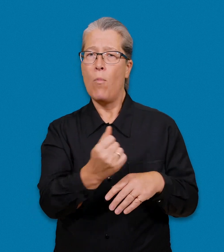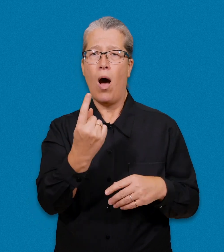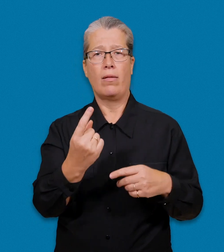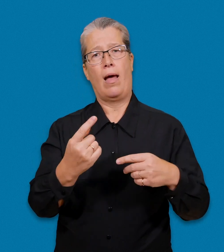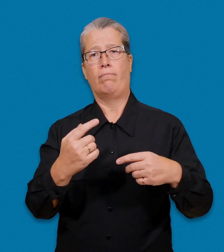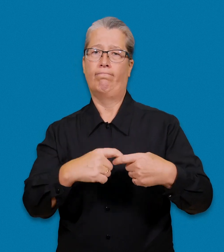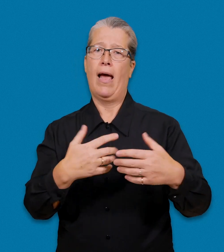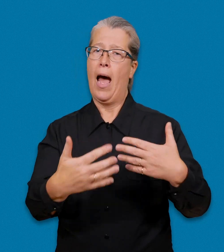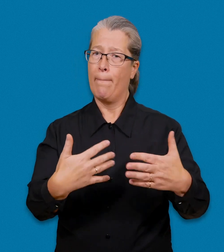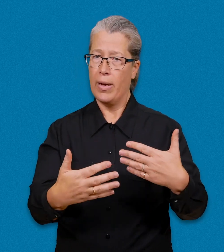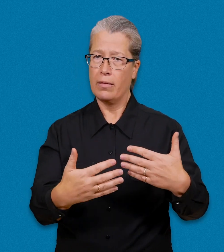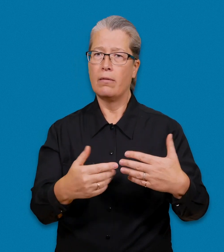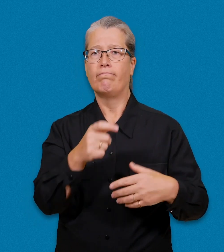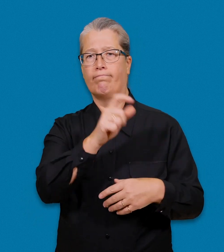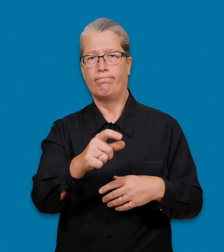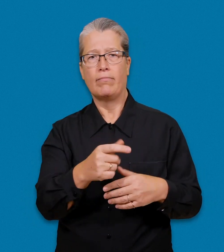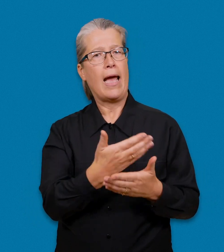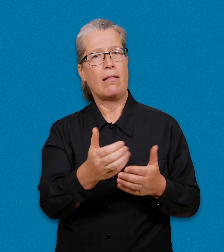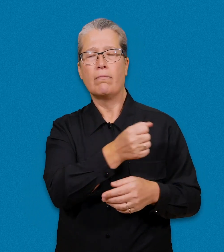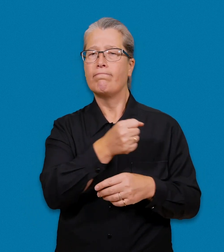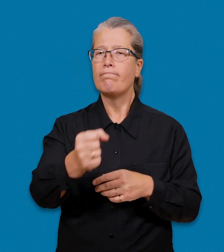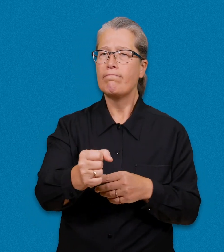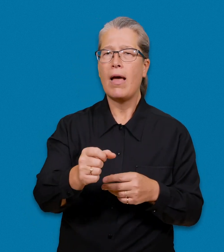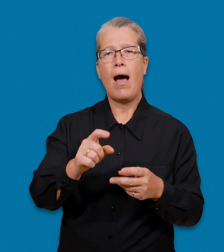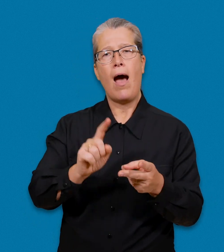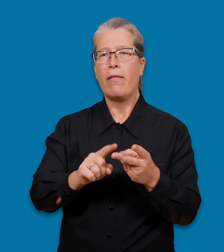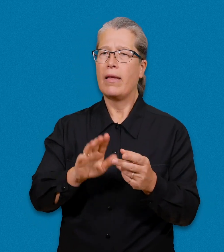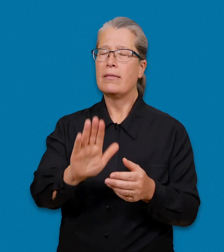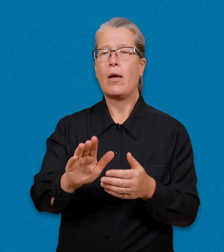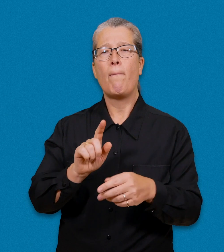arbetsrelaterade uppdrag förmedlas inte för dina övriga beställningar.